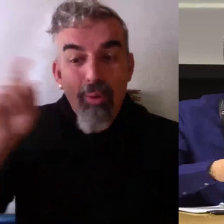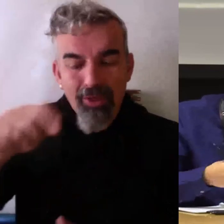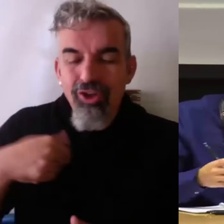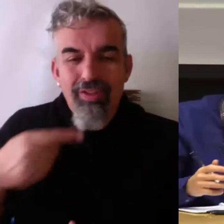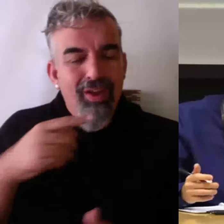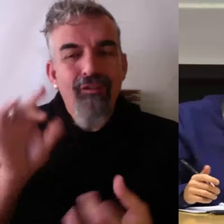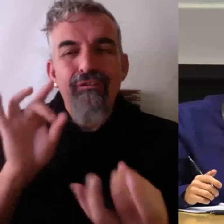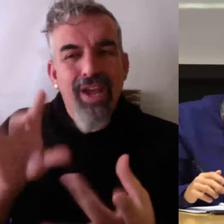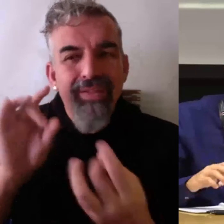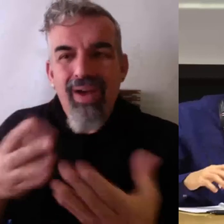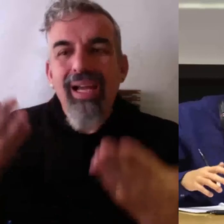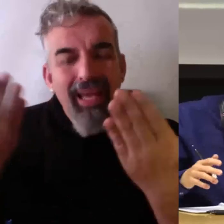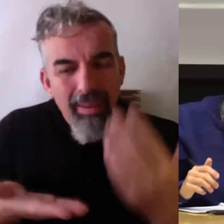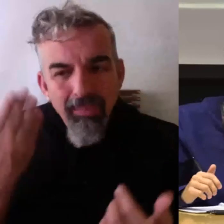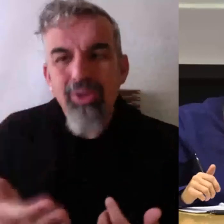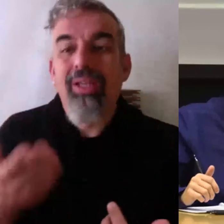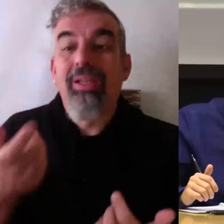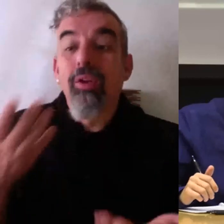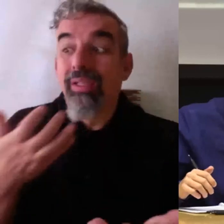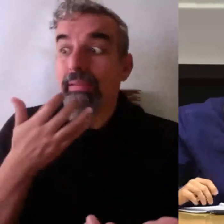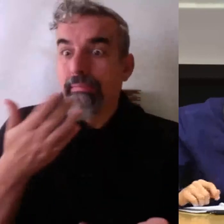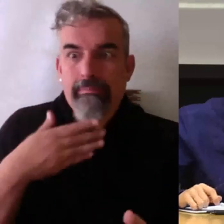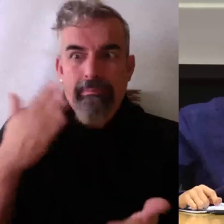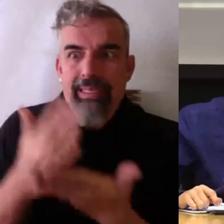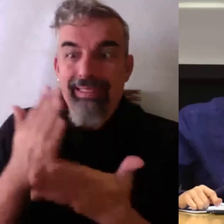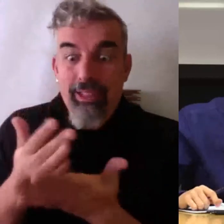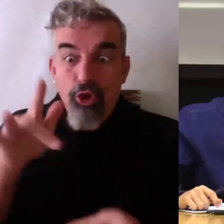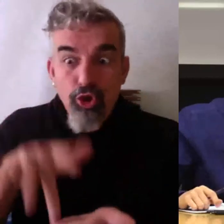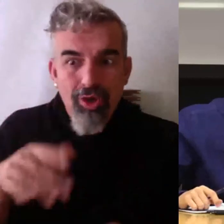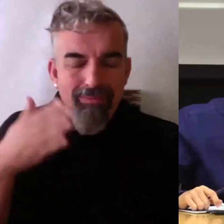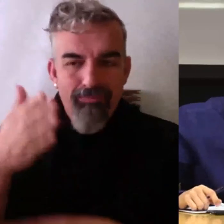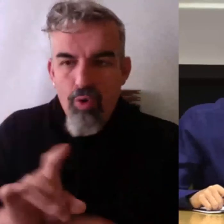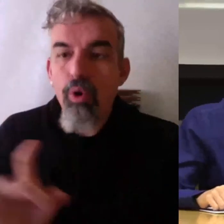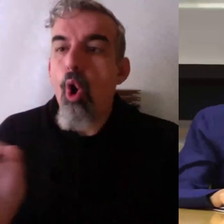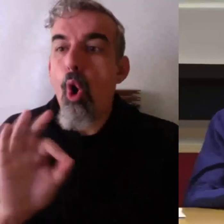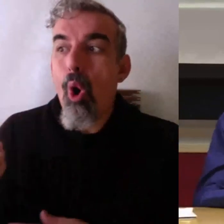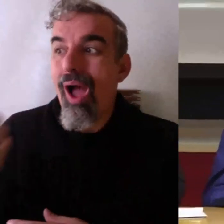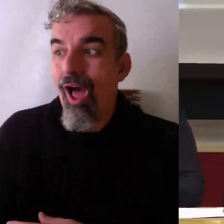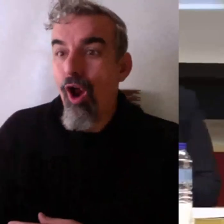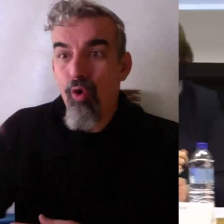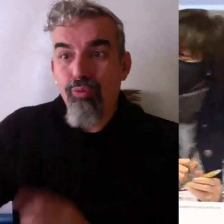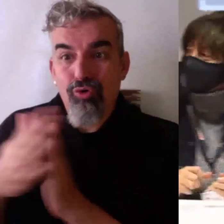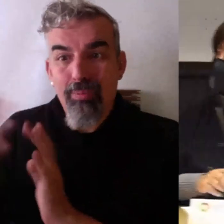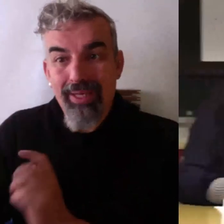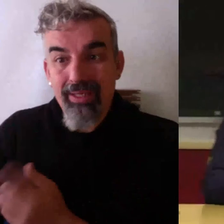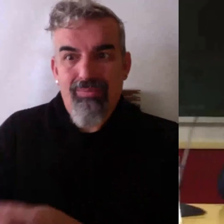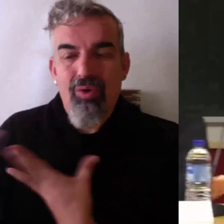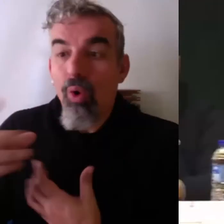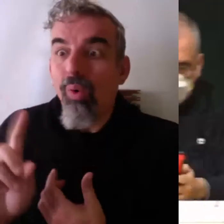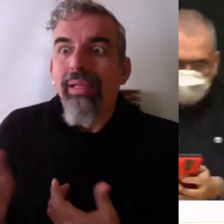Entonces, una mezcla de las dos cosas yo creo que puede ser positiva. Gracias, todo. Belén.